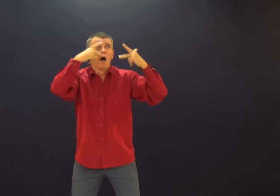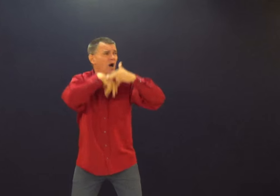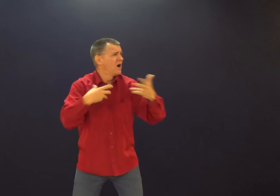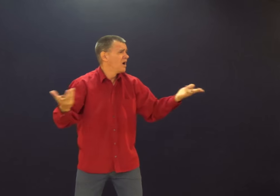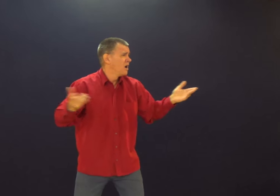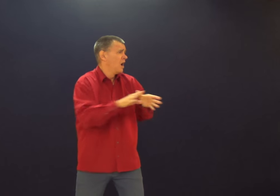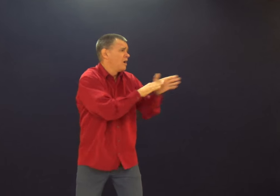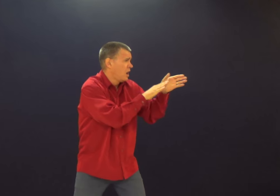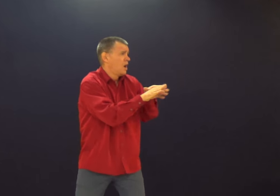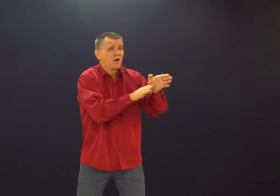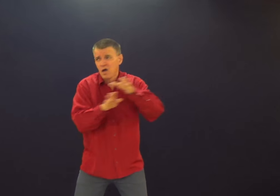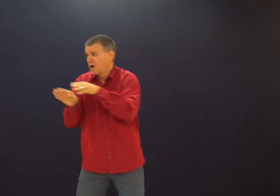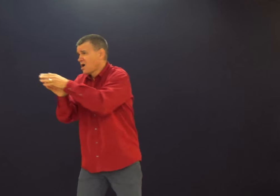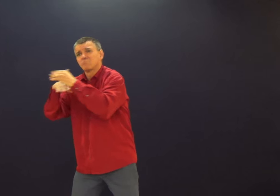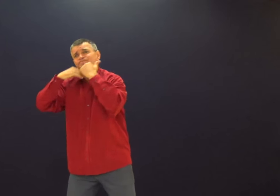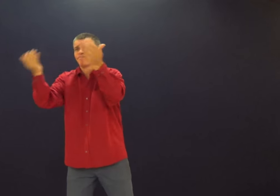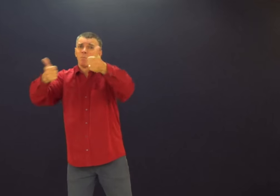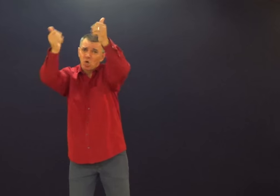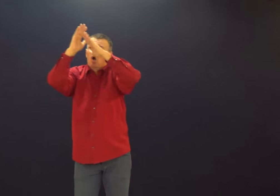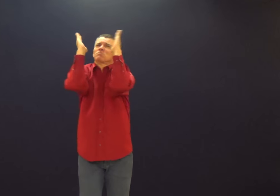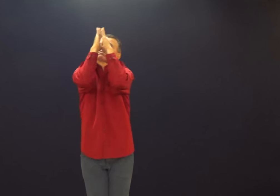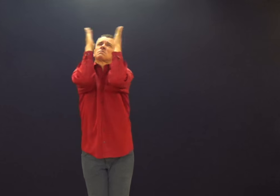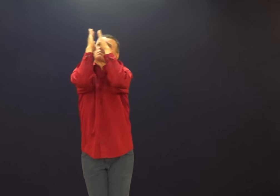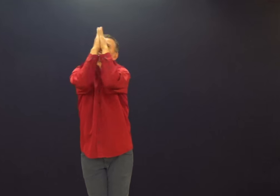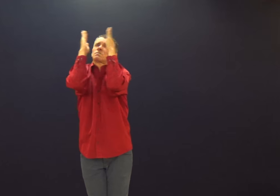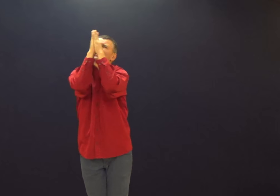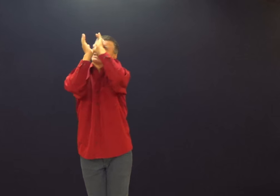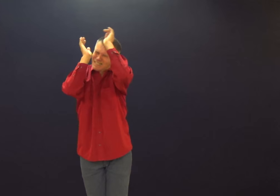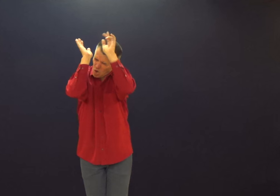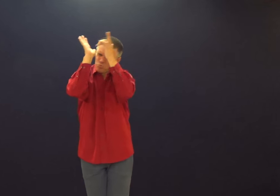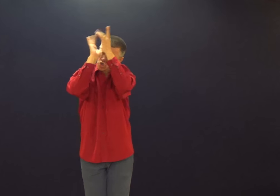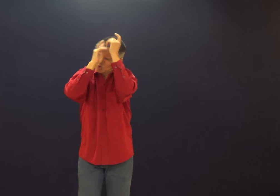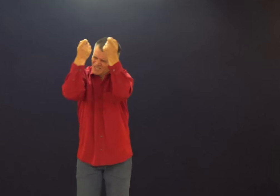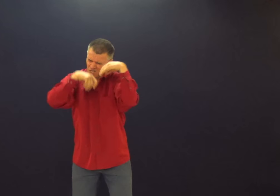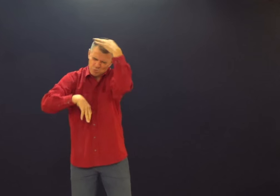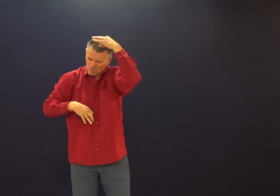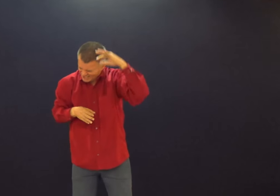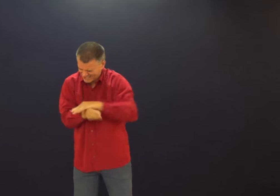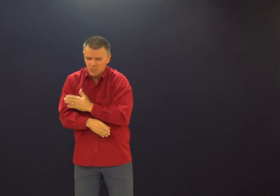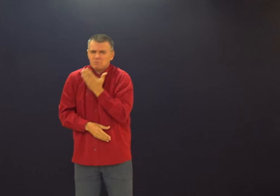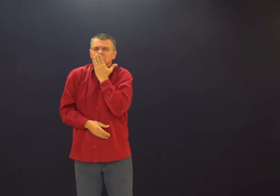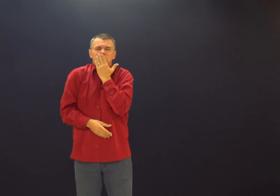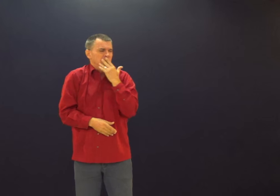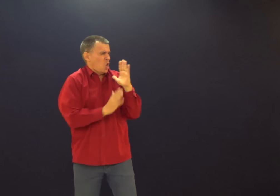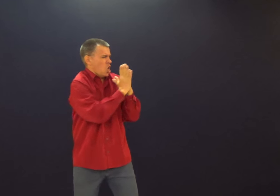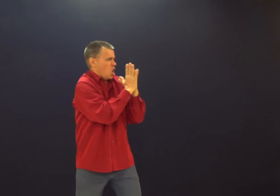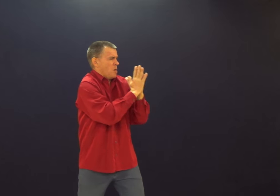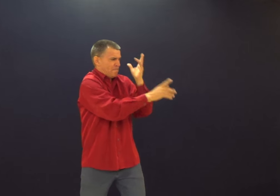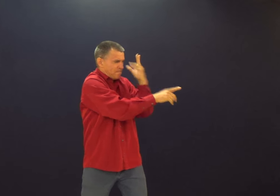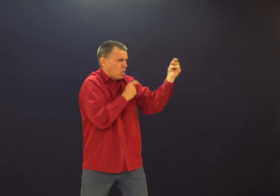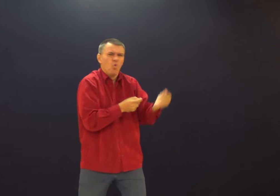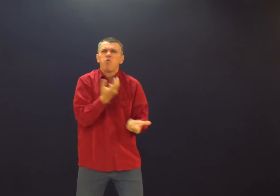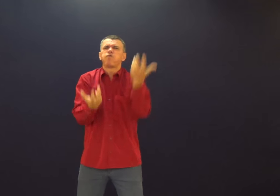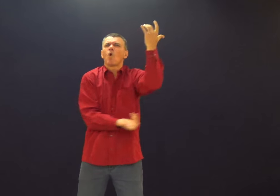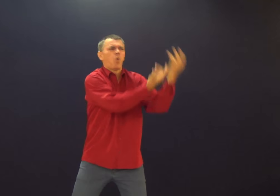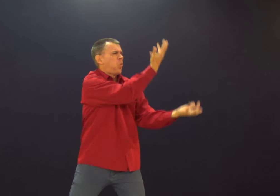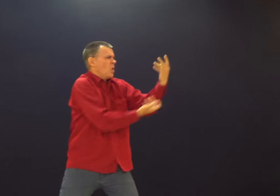não sei se você me lembra da minha pregação algumas semanas atrás, então vamos orar. Por que não está te incomodando? E pede para o Espírito Santo